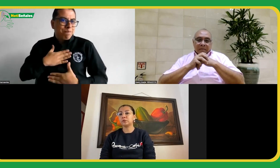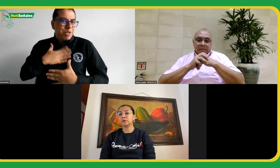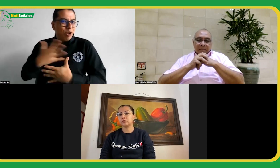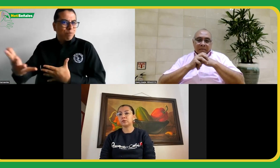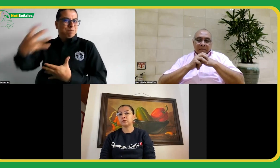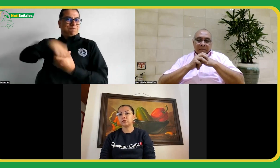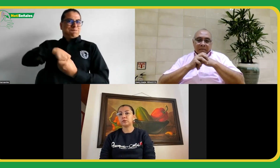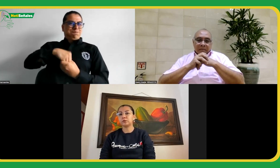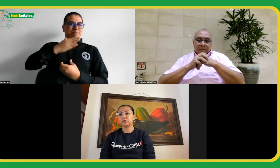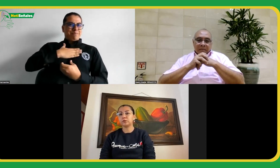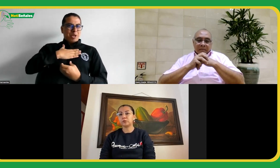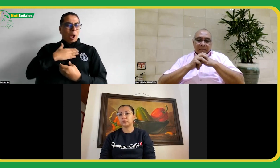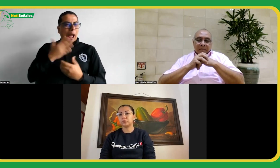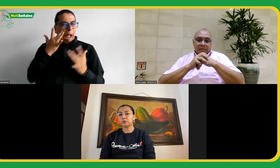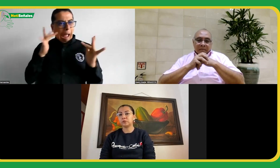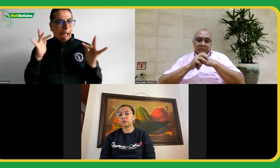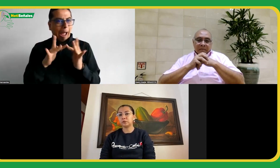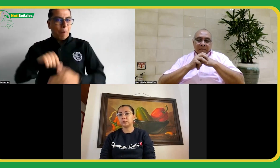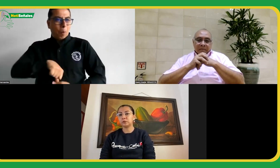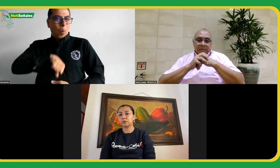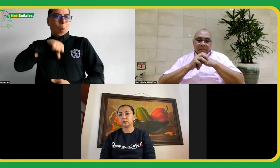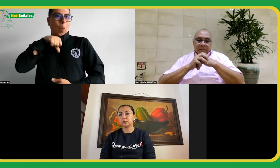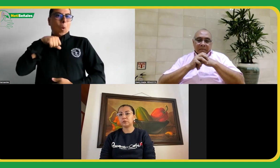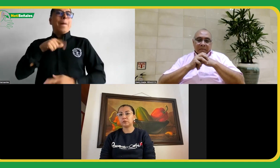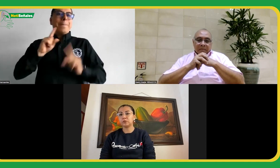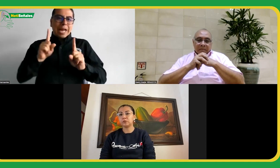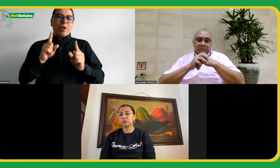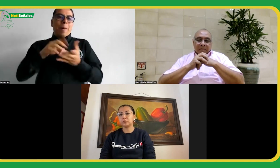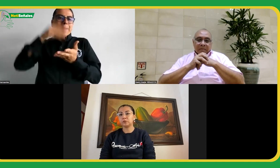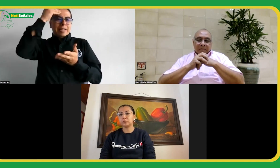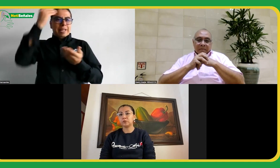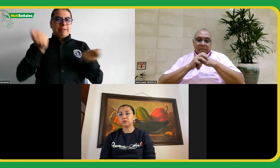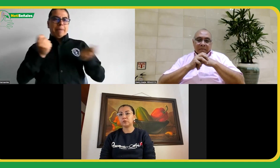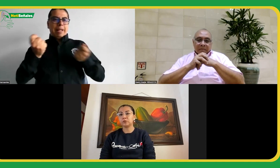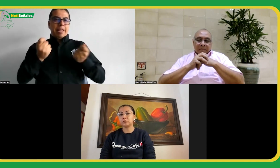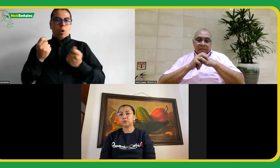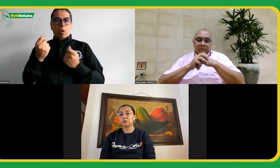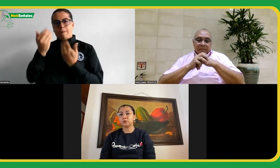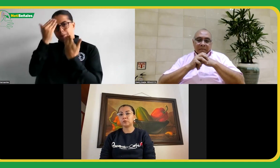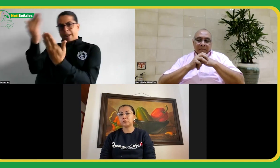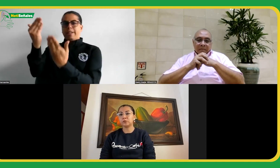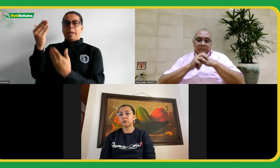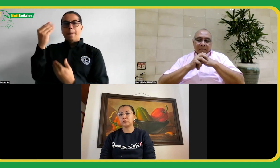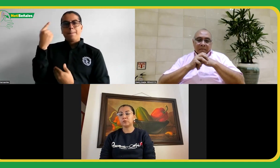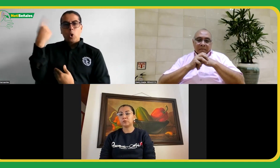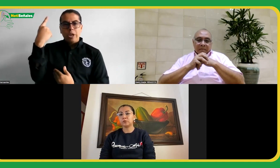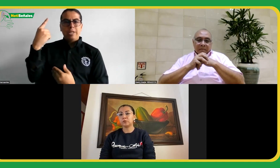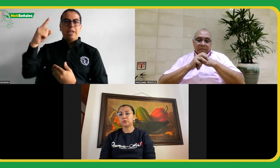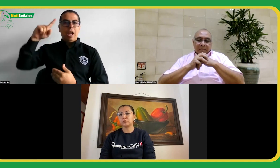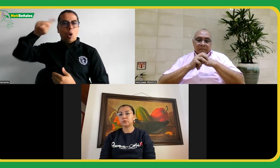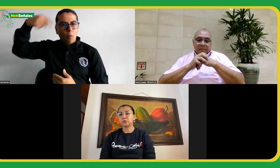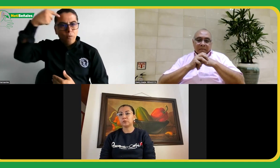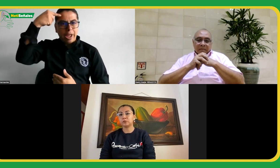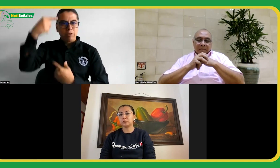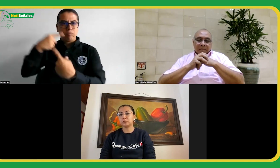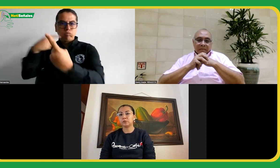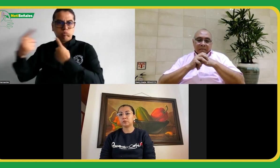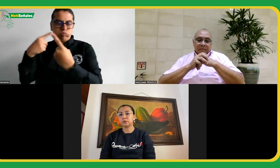manejar nuestro discurso frente a el gobierno o un entorno político y pues este tema la gran